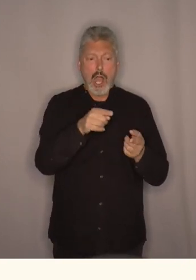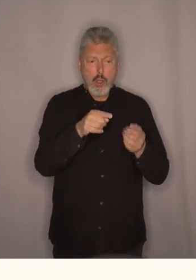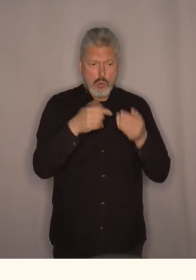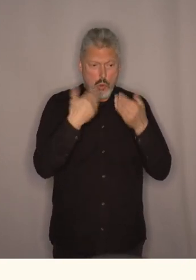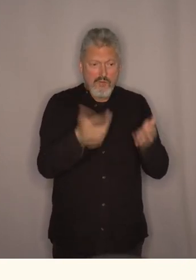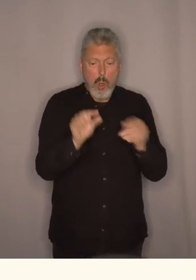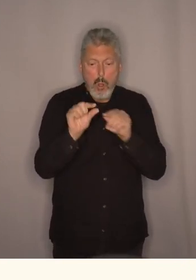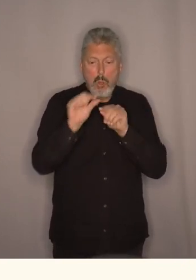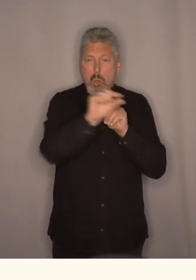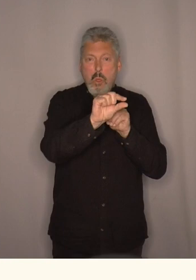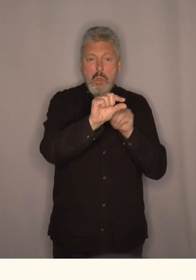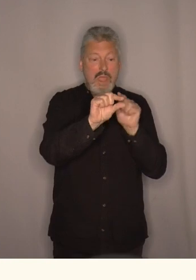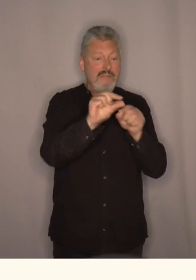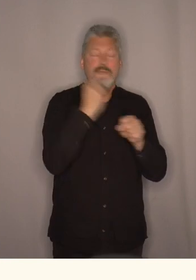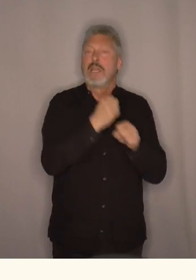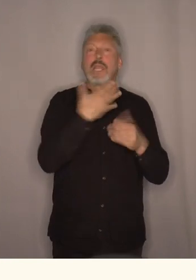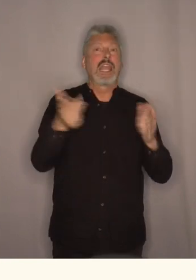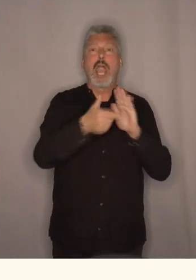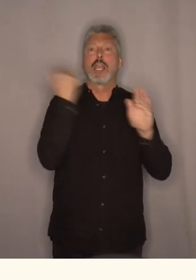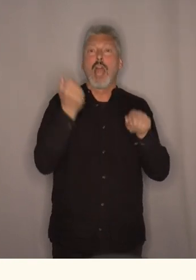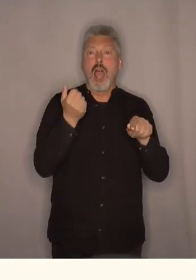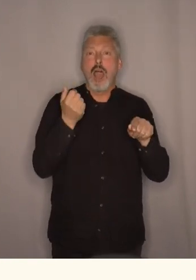uansett hvor hardt de trenger det.